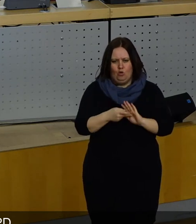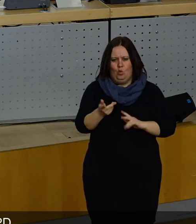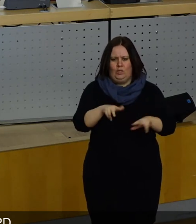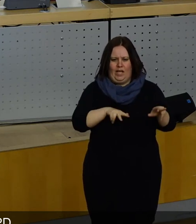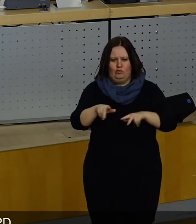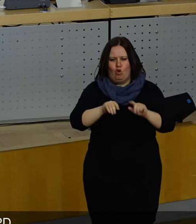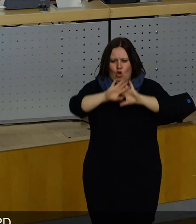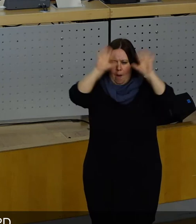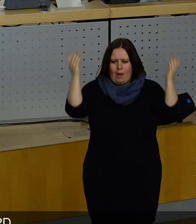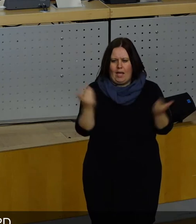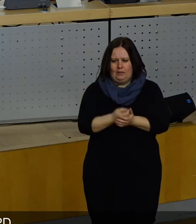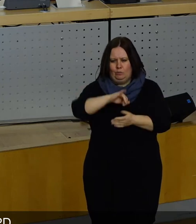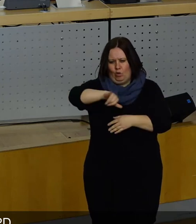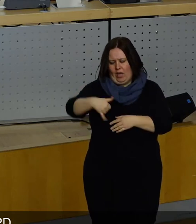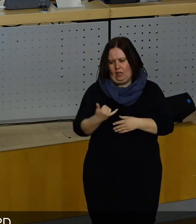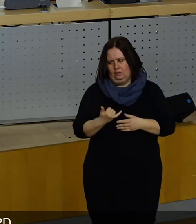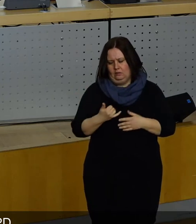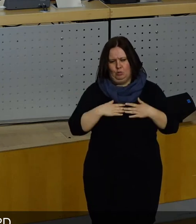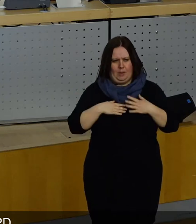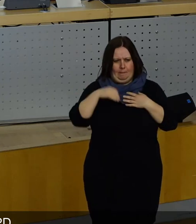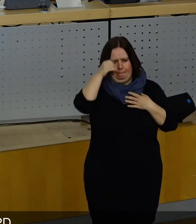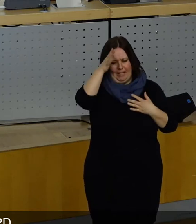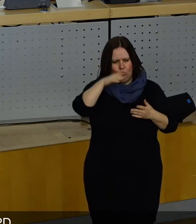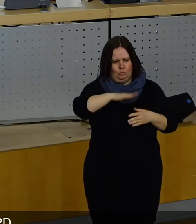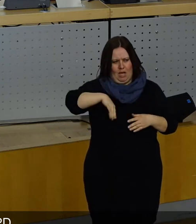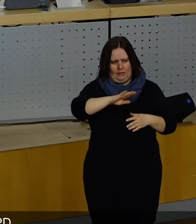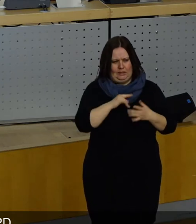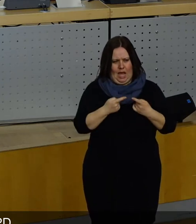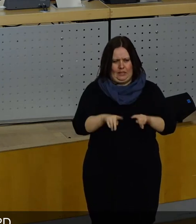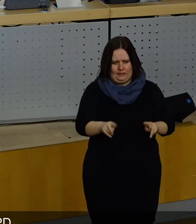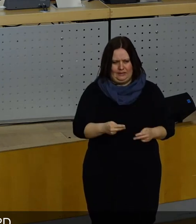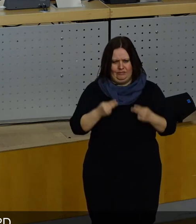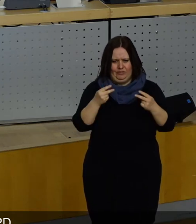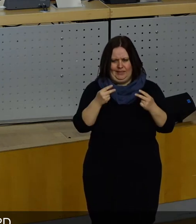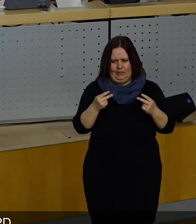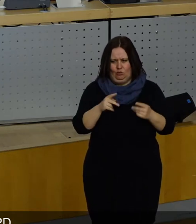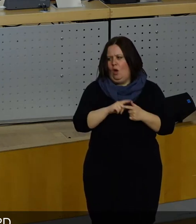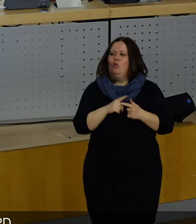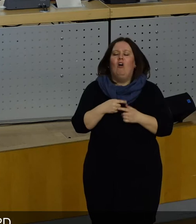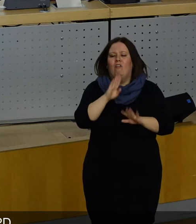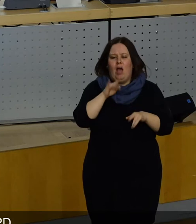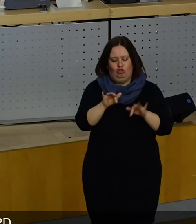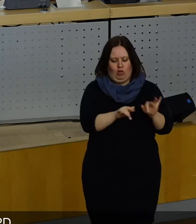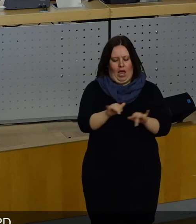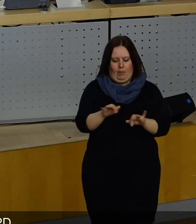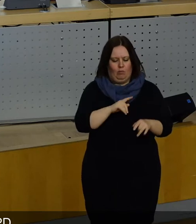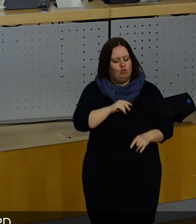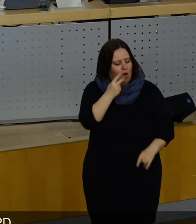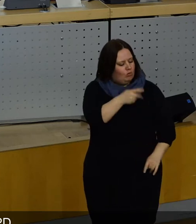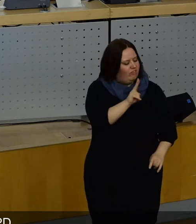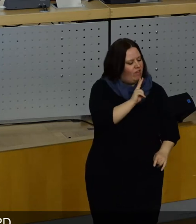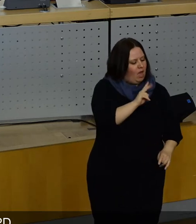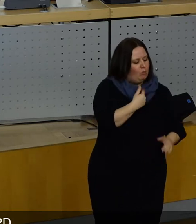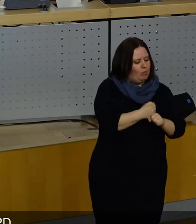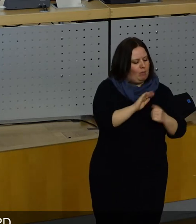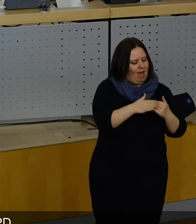komplexen Projekten. Also mir ist im Bildungsbereich anderes wichtig. Und dann sind da auch noch Tippfehler drin. Dann gucke ich nach, wer das für